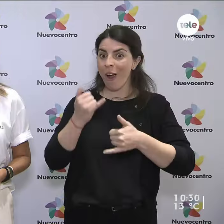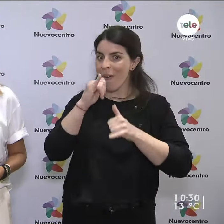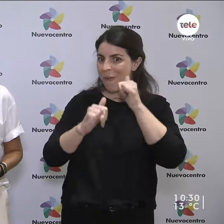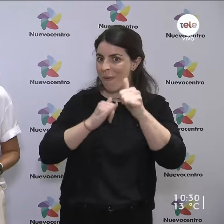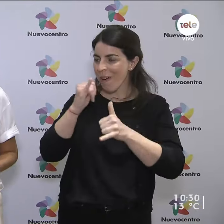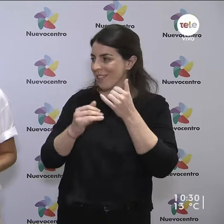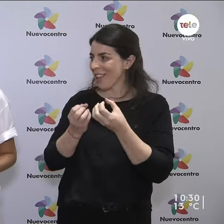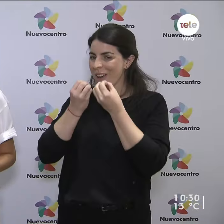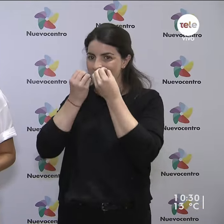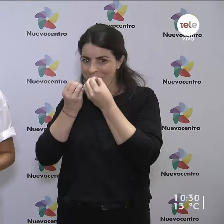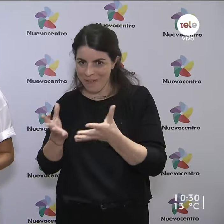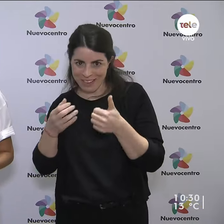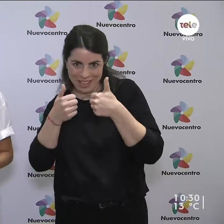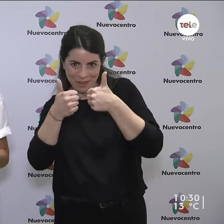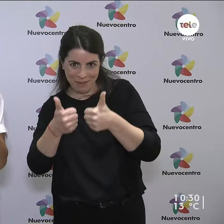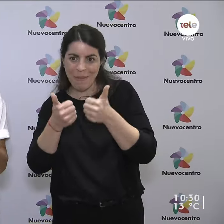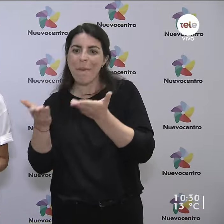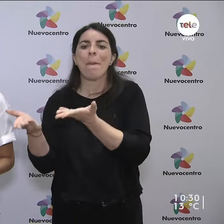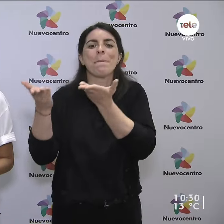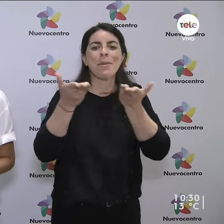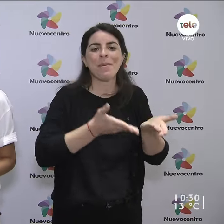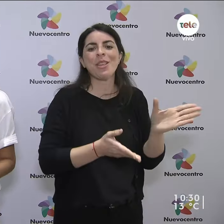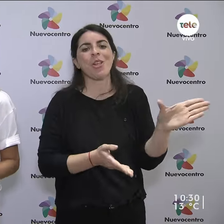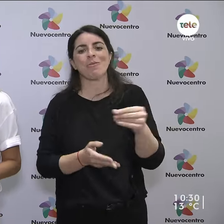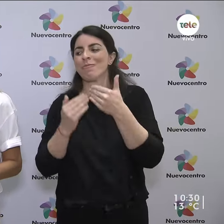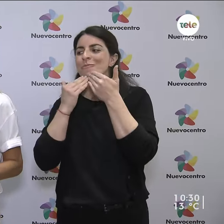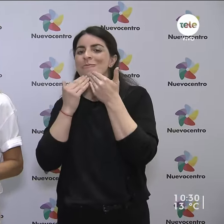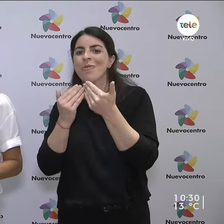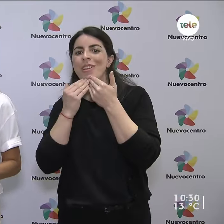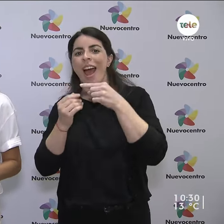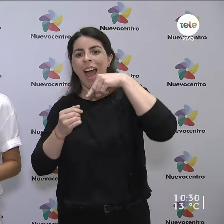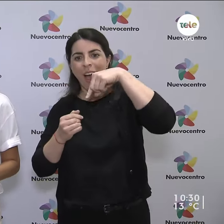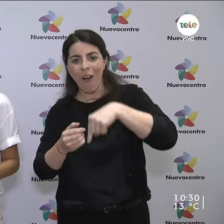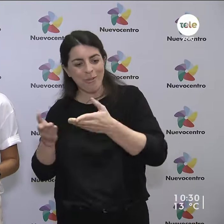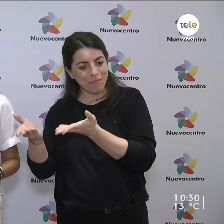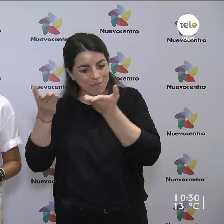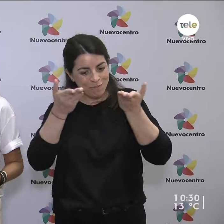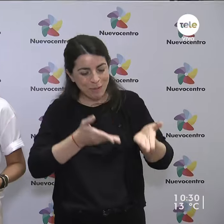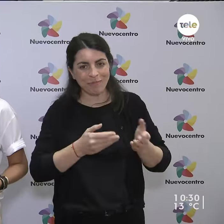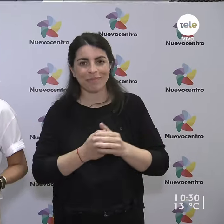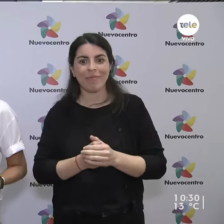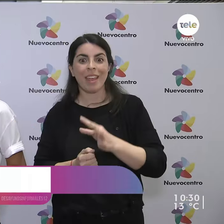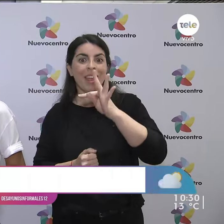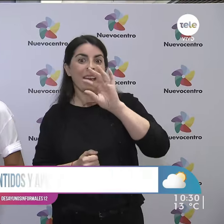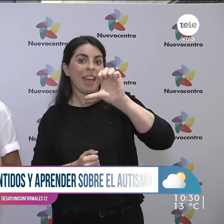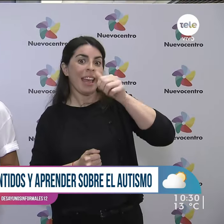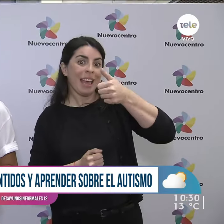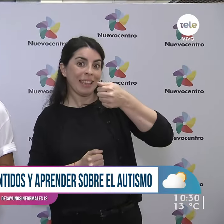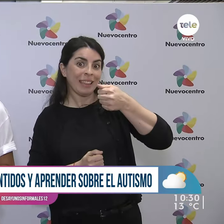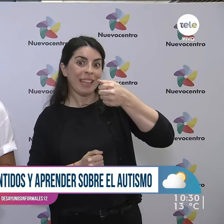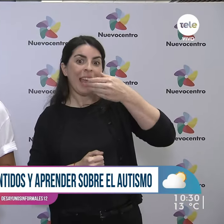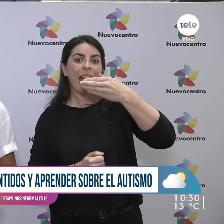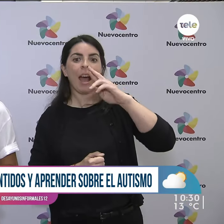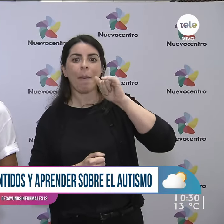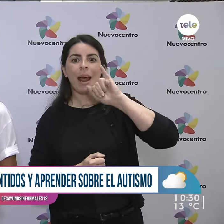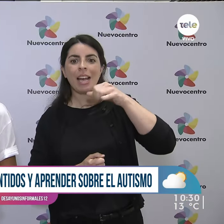bien? ¿Qué tal, Nadia? ¿Cómo estás? Hola, bienvenidos a todos. Muchísimas gracias por acompañarnos hoy. Te Abrazo es un espacio que